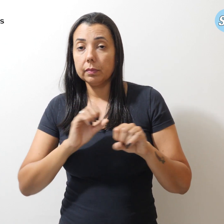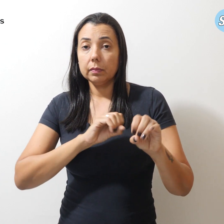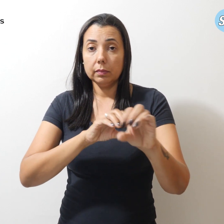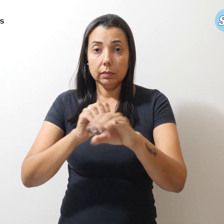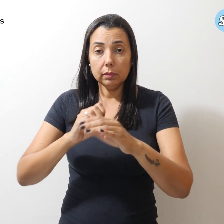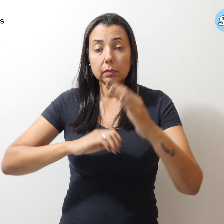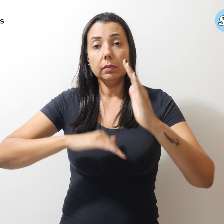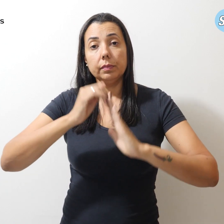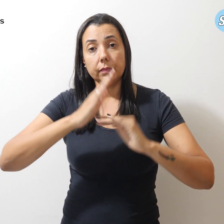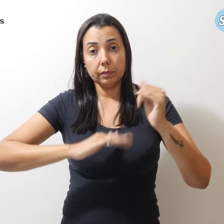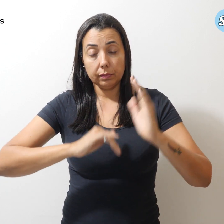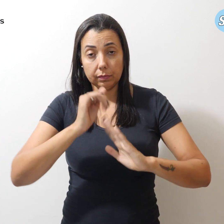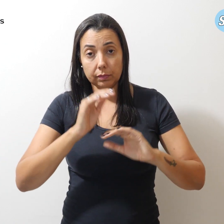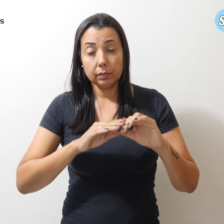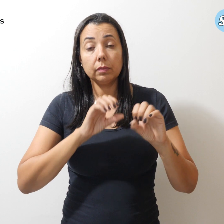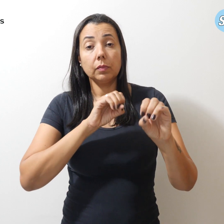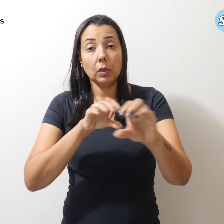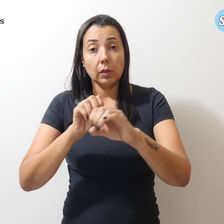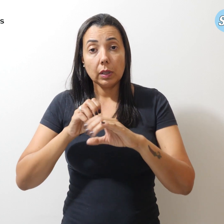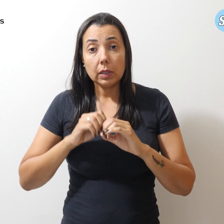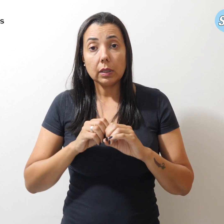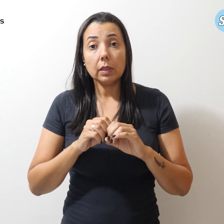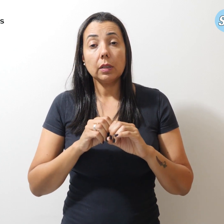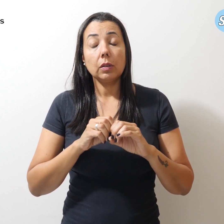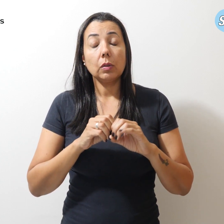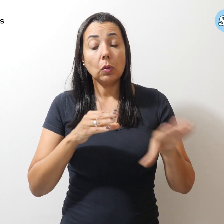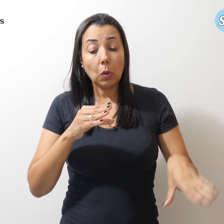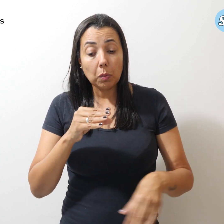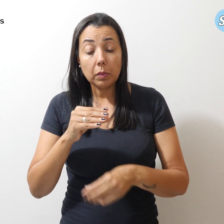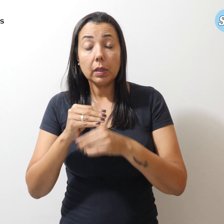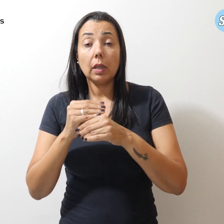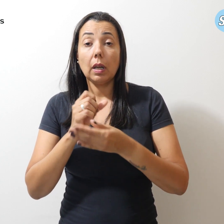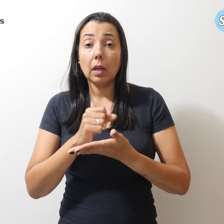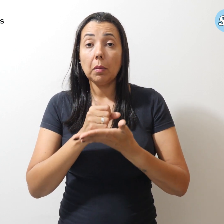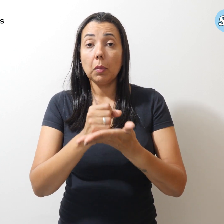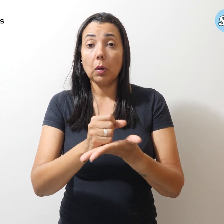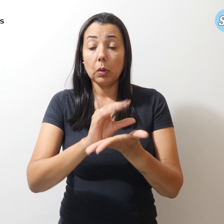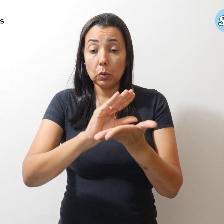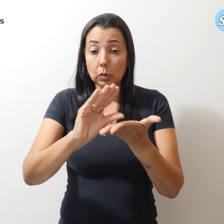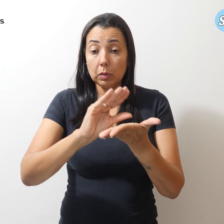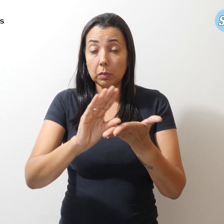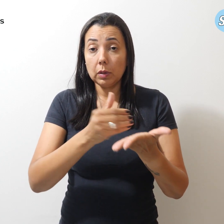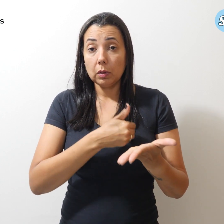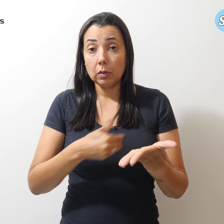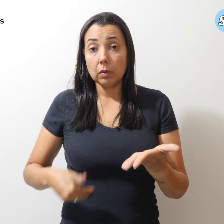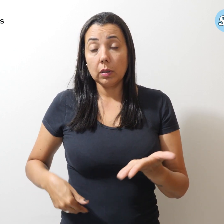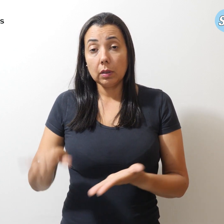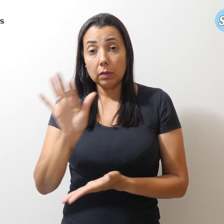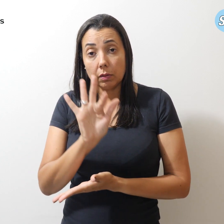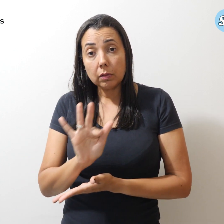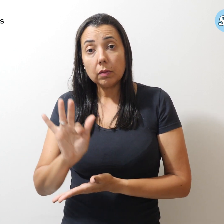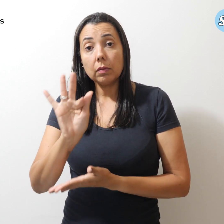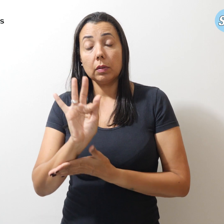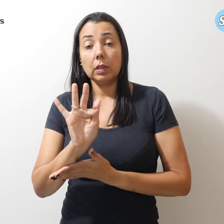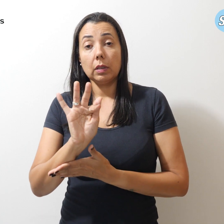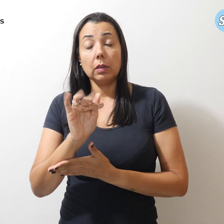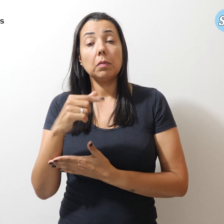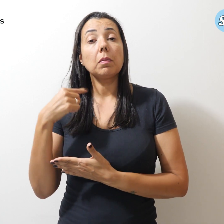profissional e a educação integral, com apoio financeiro do governo federal. Deputados do